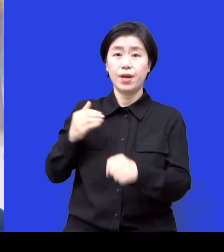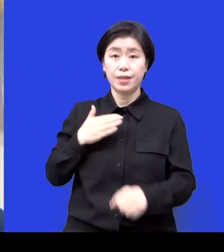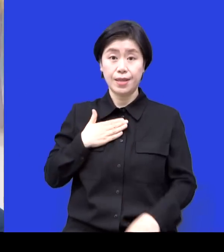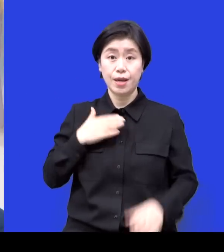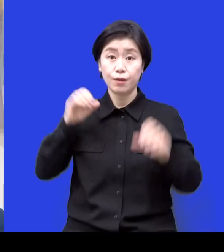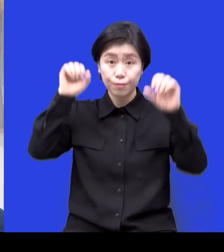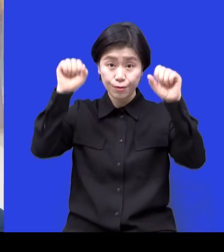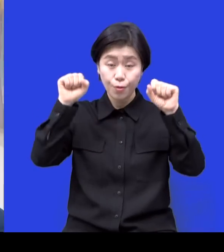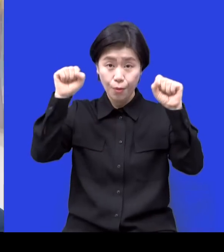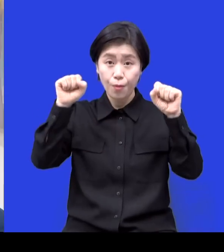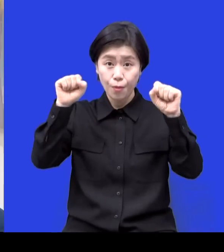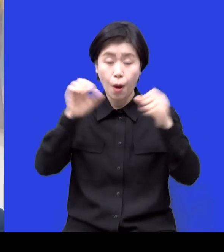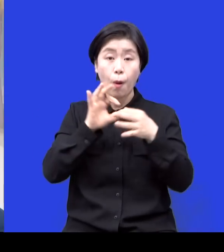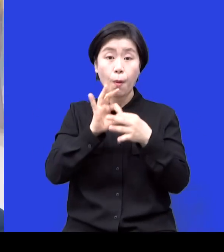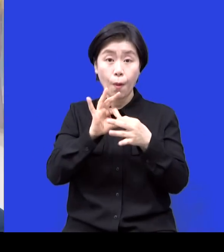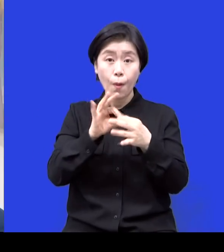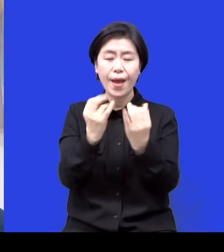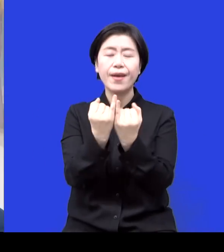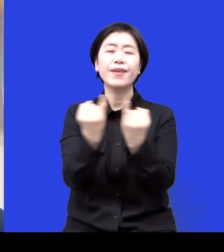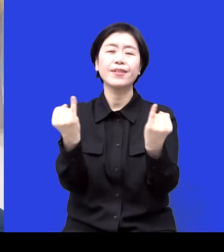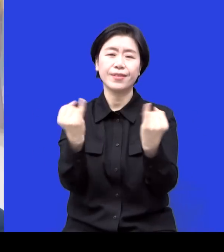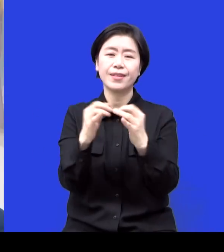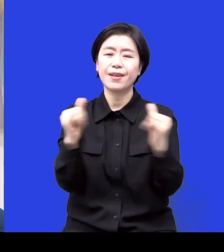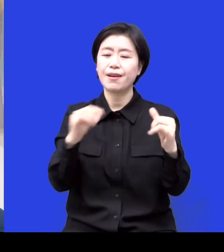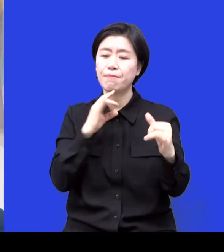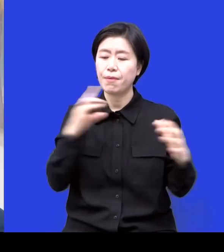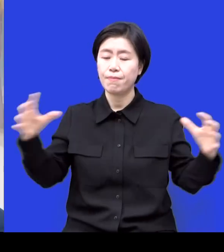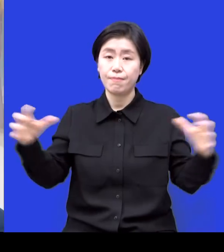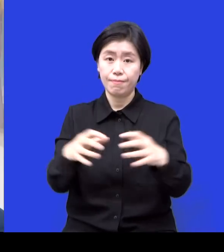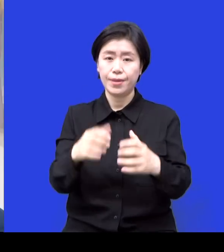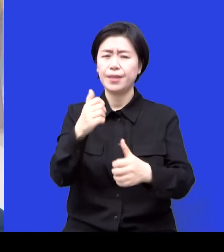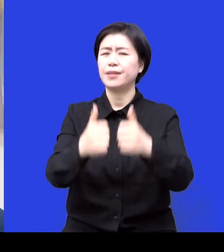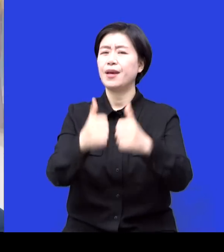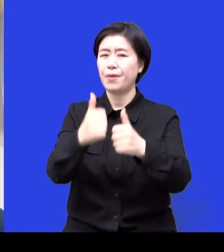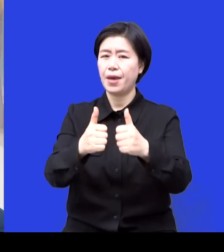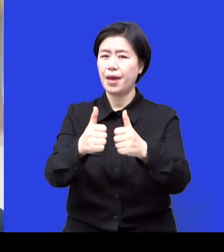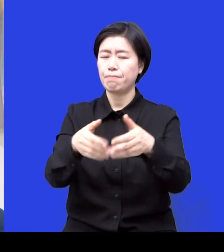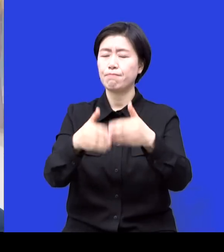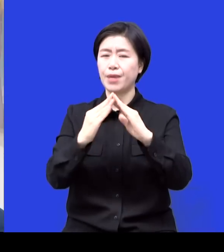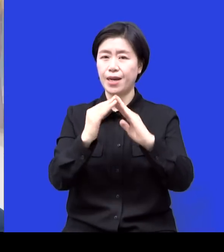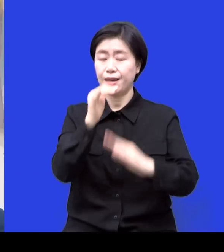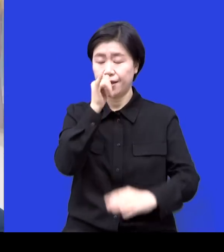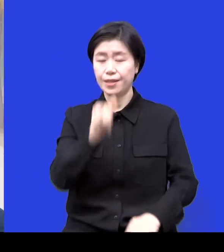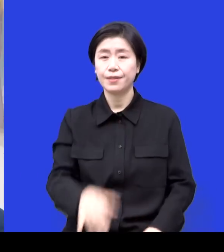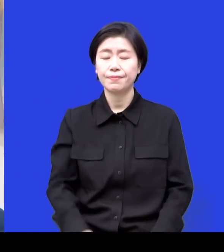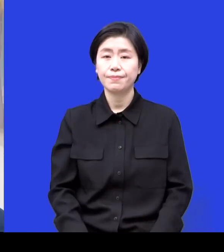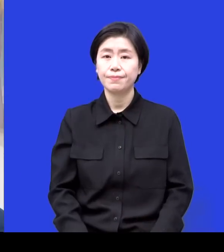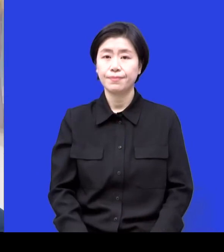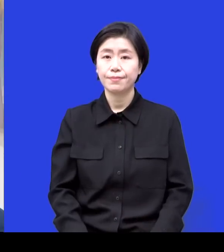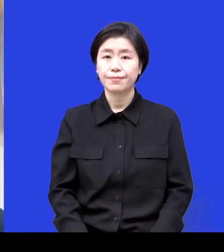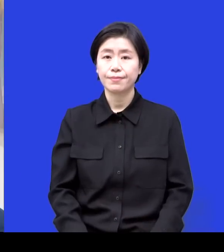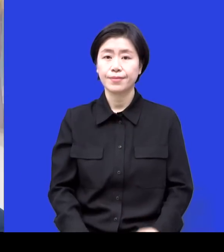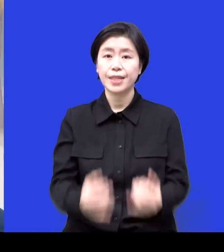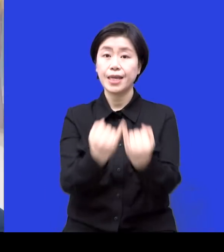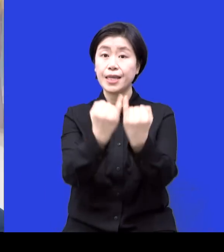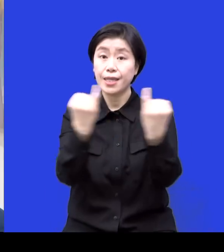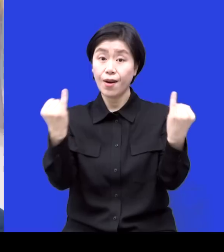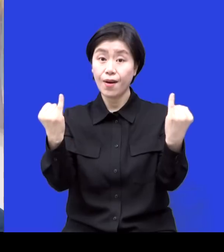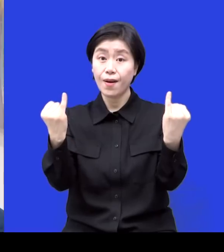크로스피트를 하는 여자분들만 모아서 대회를 좀 만들었어요 네 그래서 이제 걸핏이라고